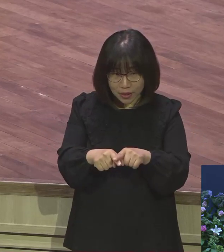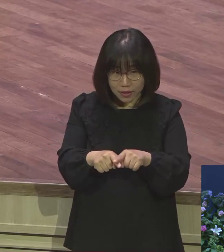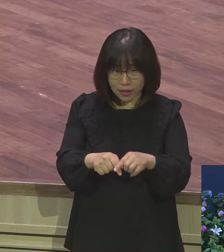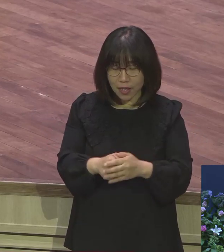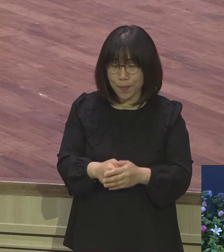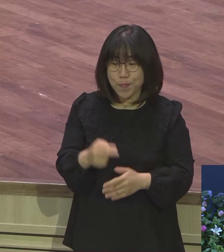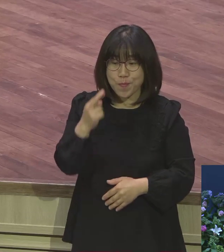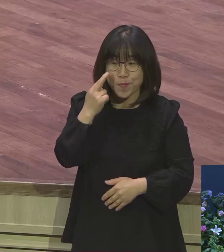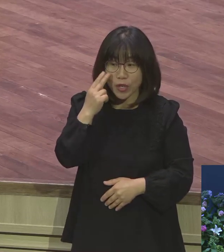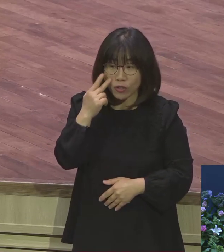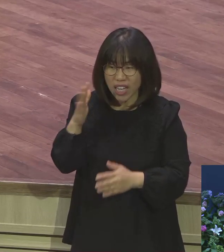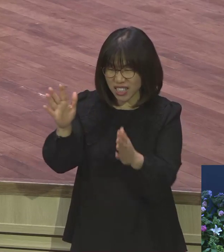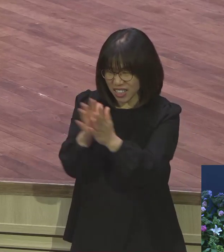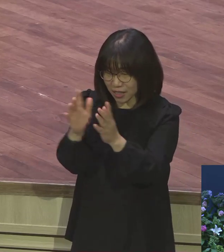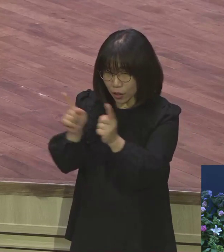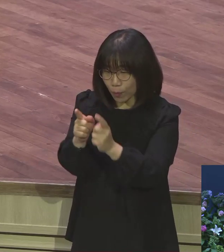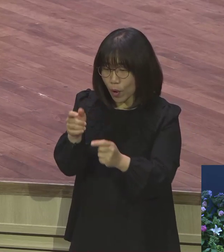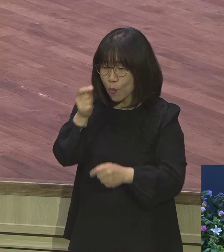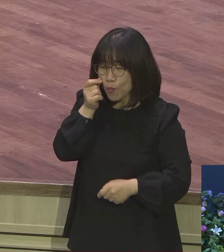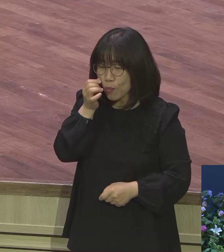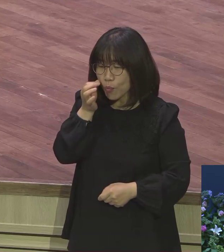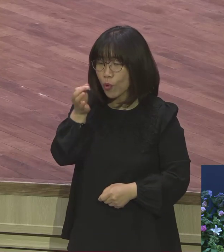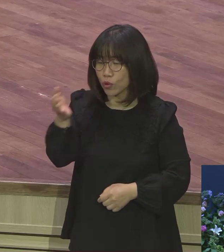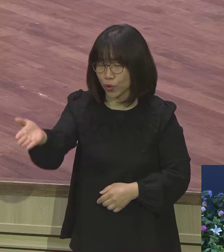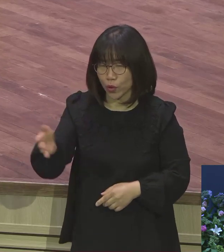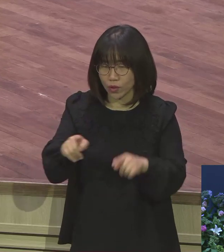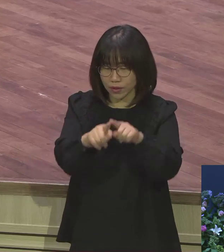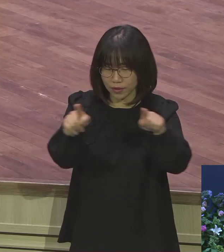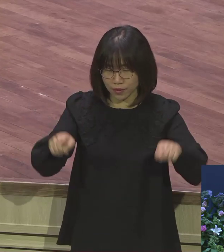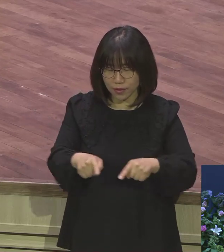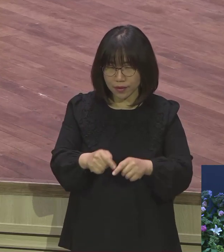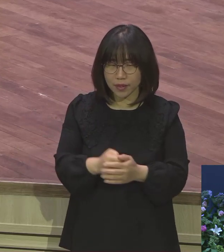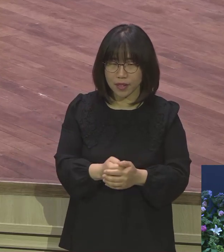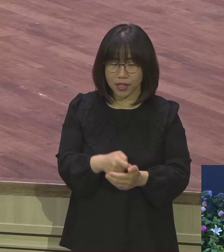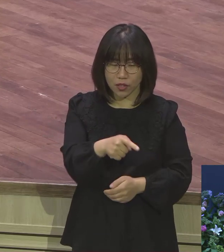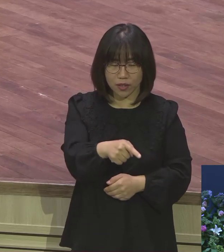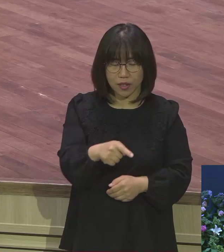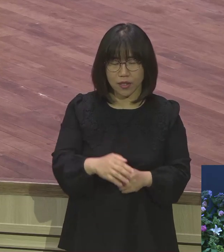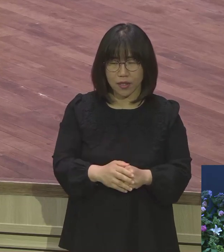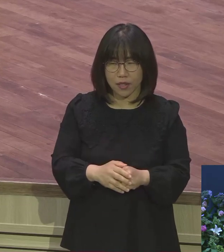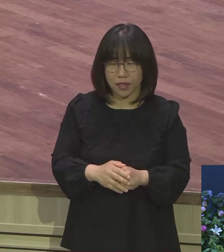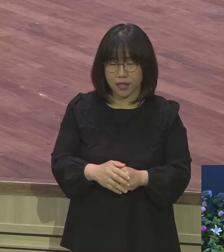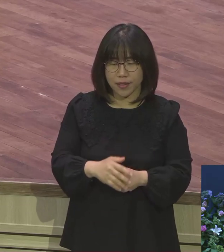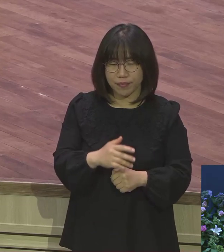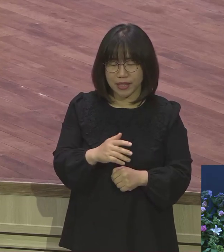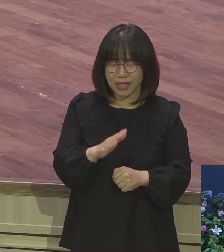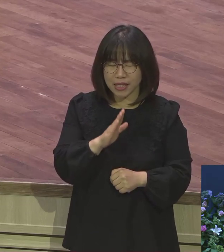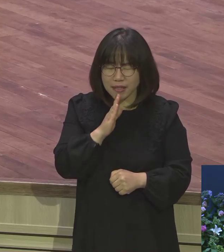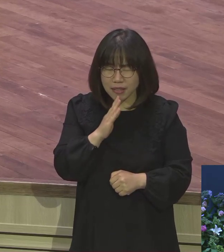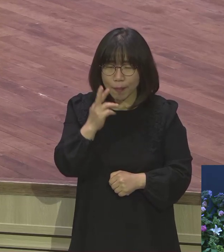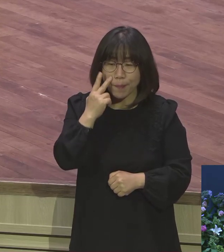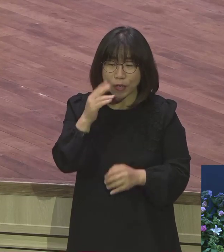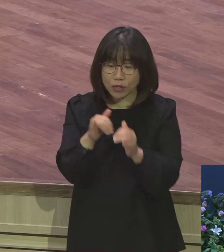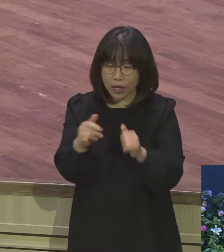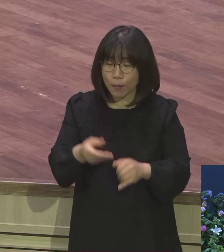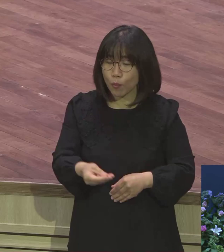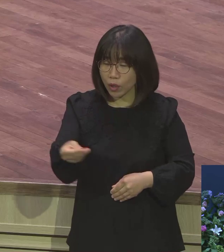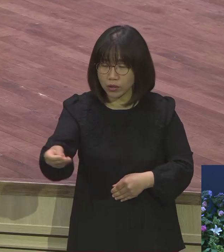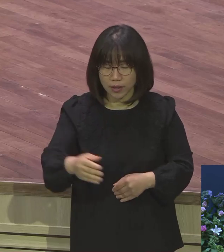영어 미국 영어 가르치는 여기 와서 지금 원어민을 가르치는 그분들에게 내주고 틀리는 사람들이 그리 많대요.